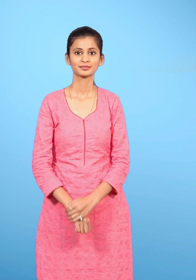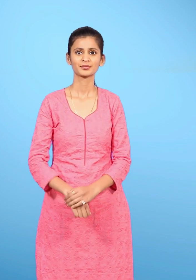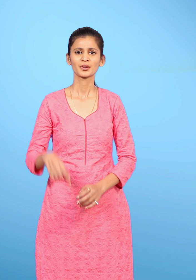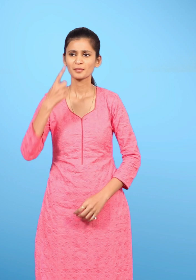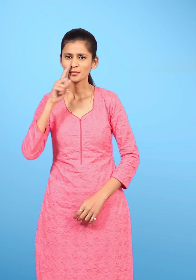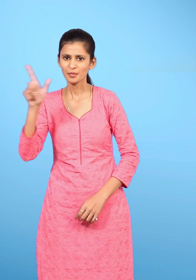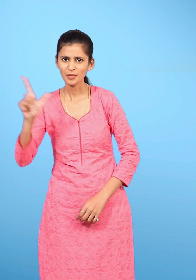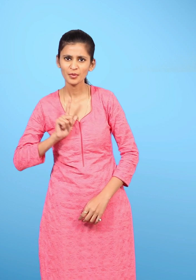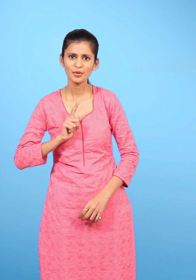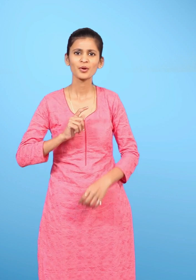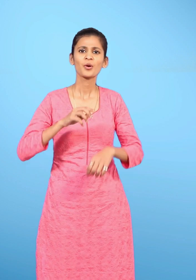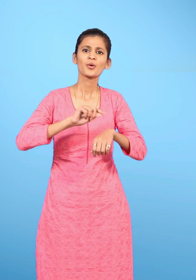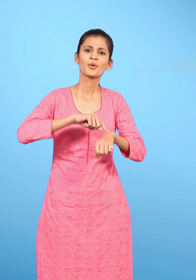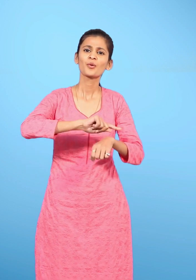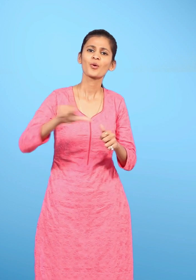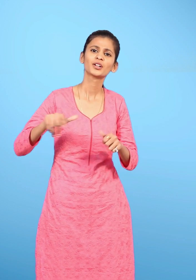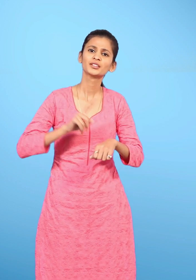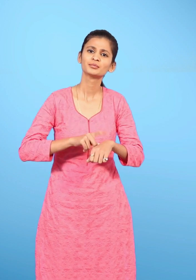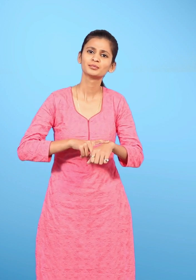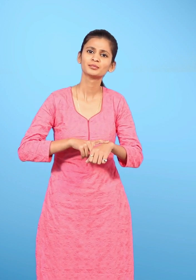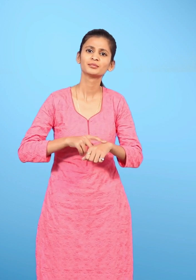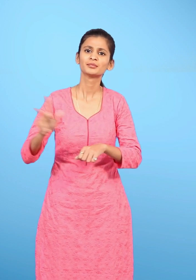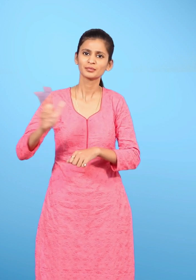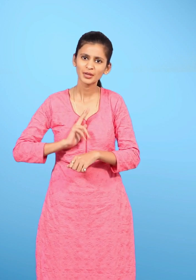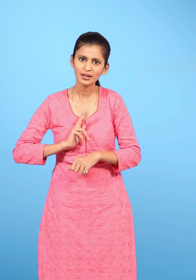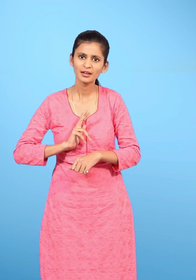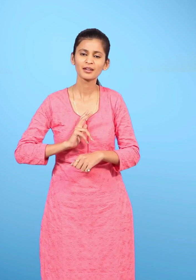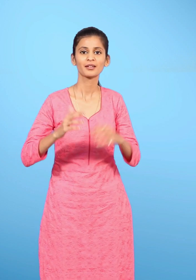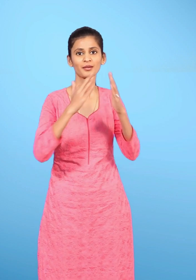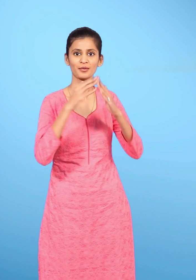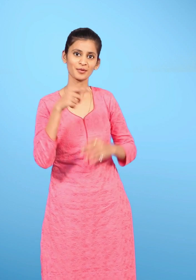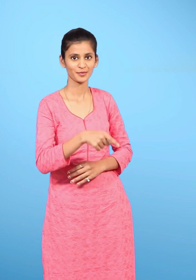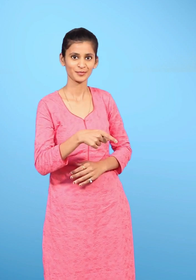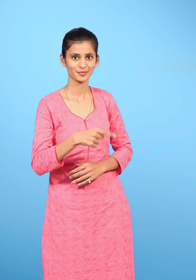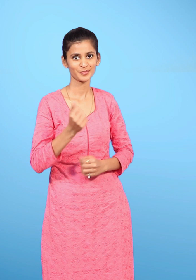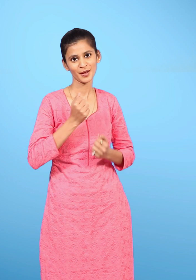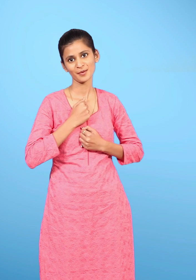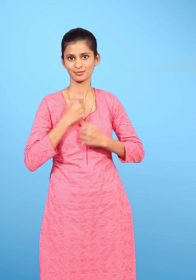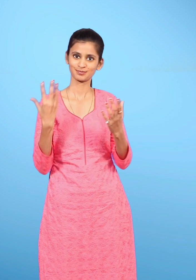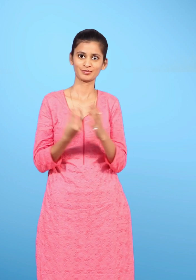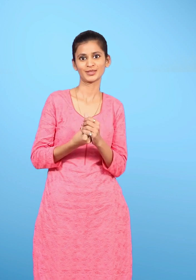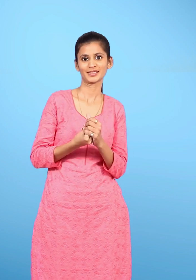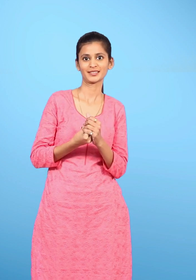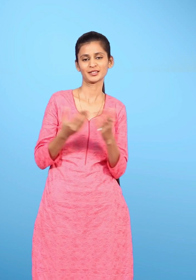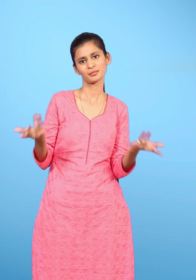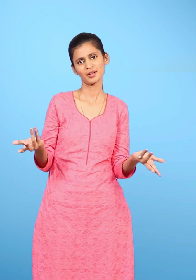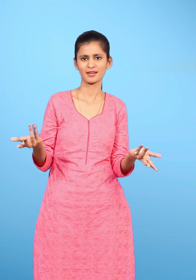सदा यही तो कहती हो मा घर ये सिर्फ हमारा अपना